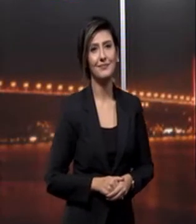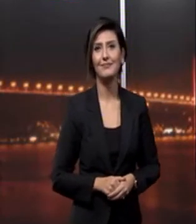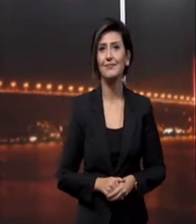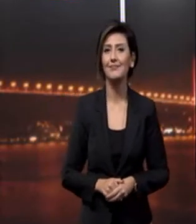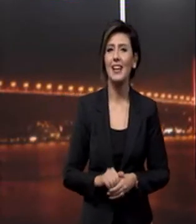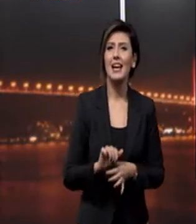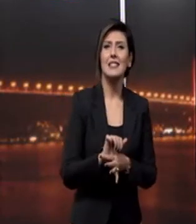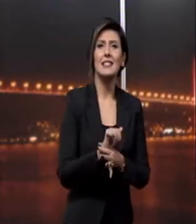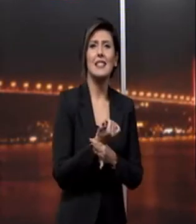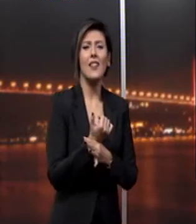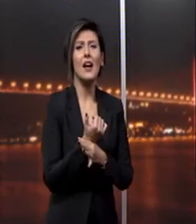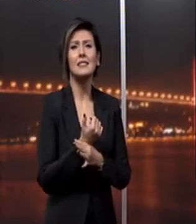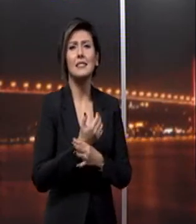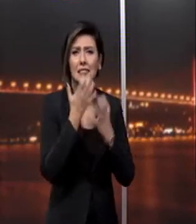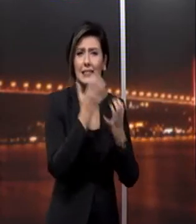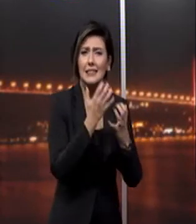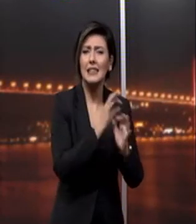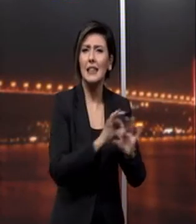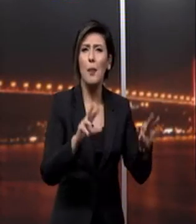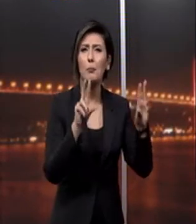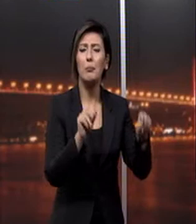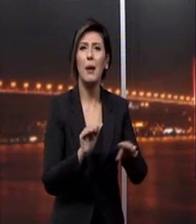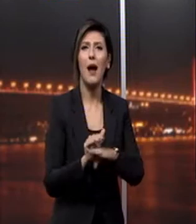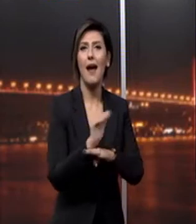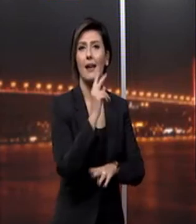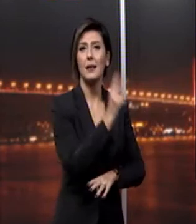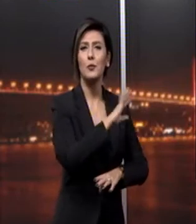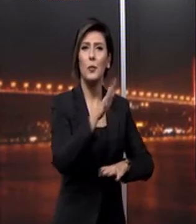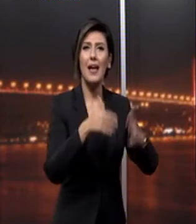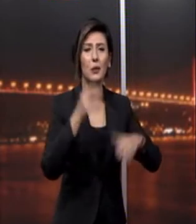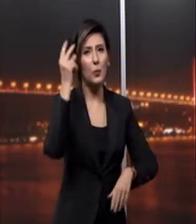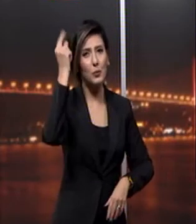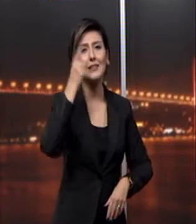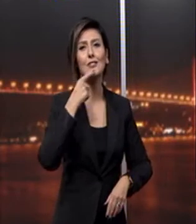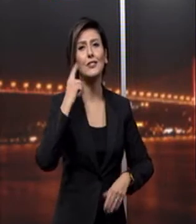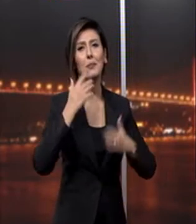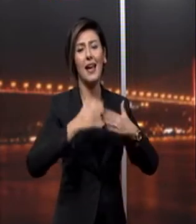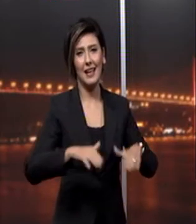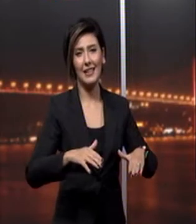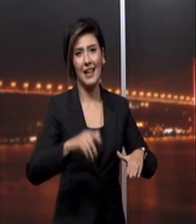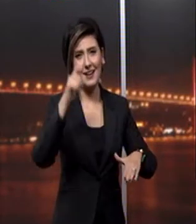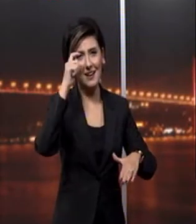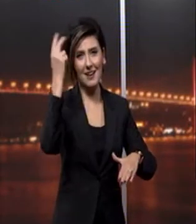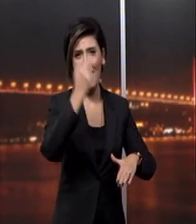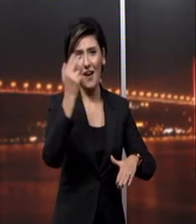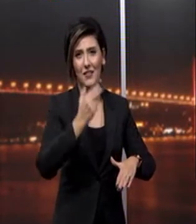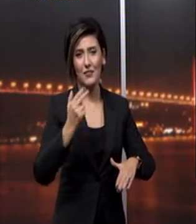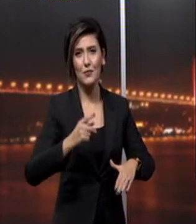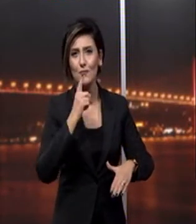Sanata adanmış hayatı tüm engelini unutturdu İşitme engelli olan Raif Gökkuş yüzlerce